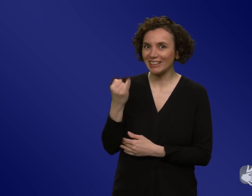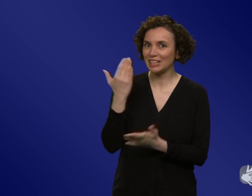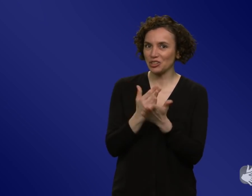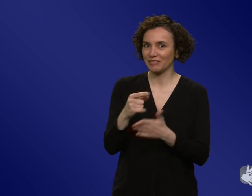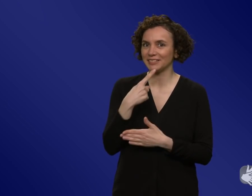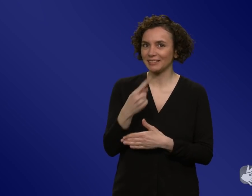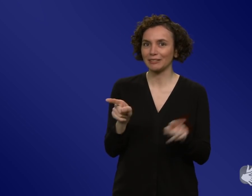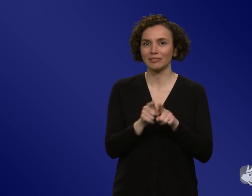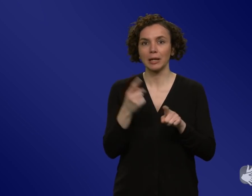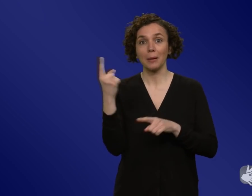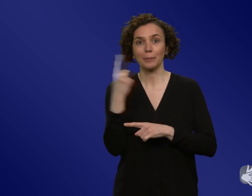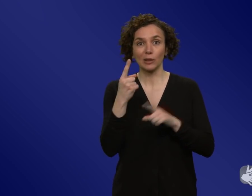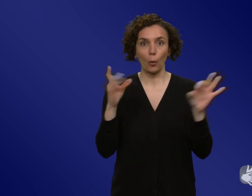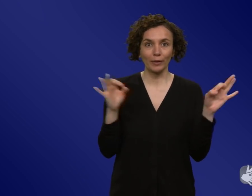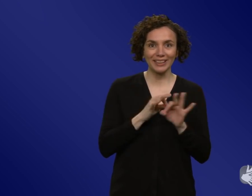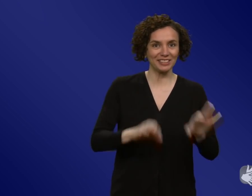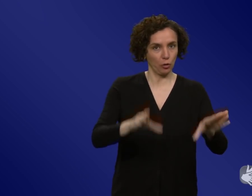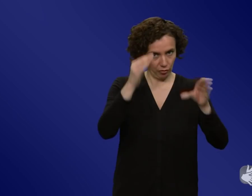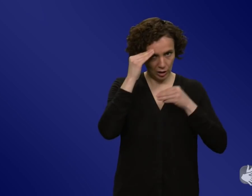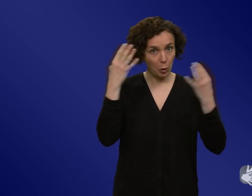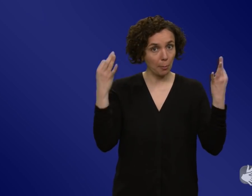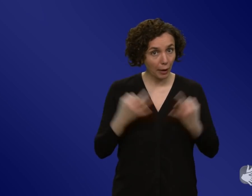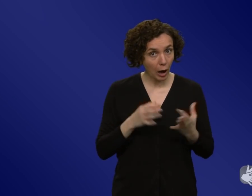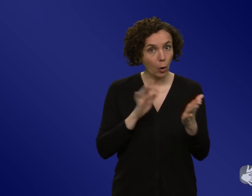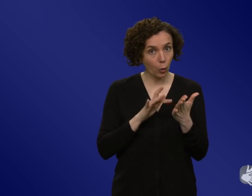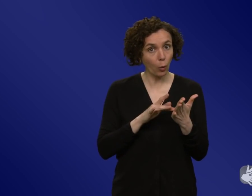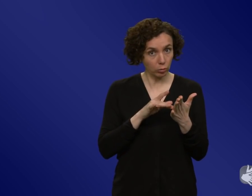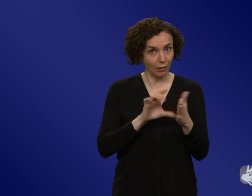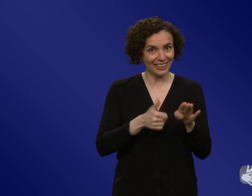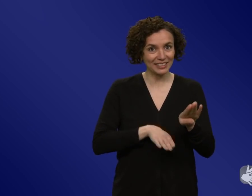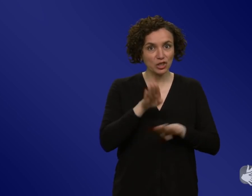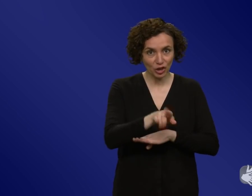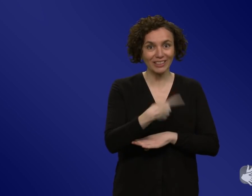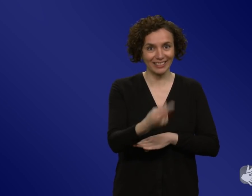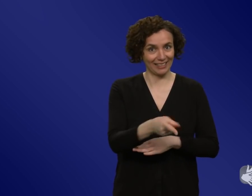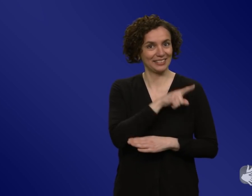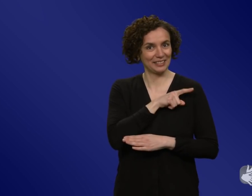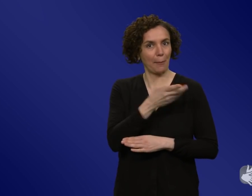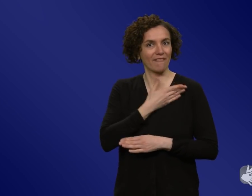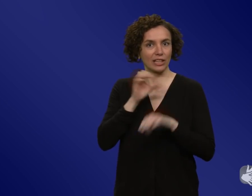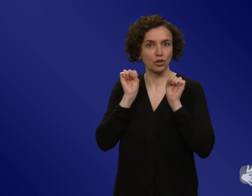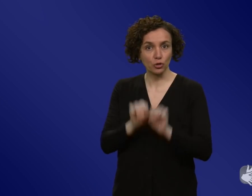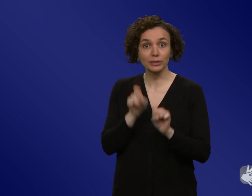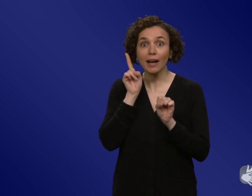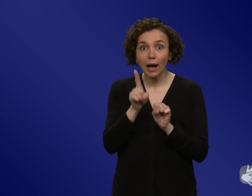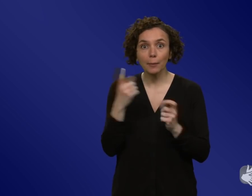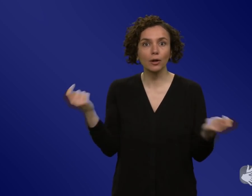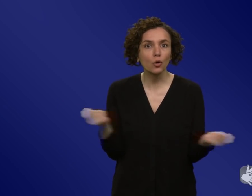wir uns nicht bedroht fühlen, dann wollen wir uns auch nicht schützen, aber dass man es eben damit auch sehr überspannen kann. Und was wir in Deutschland